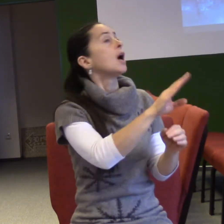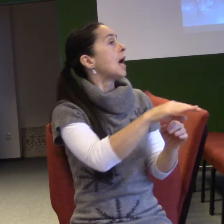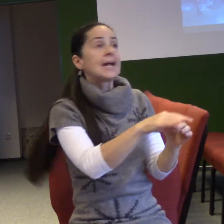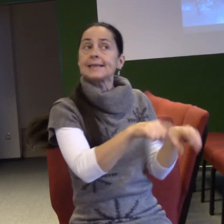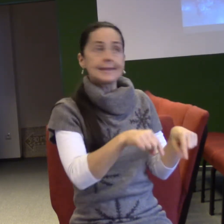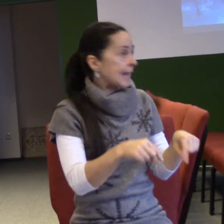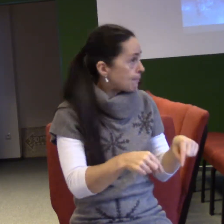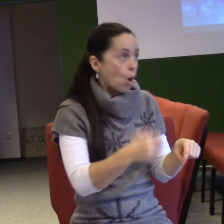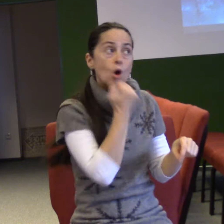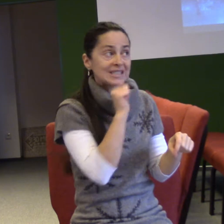byla vyslyšena.